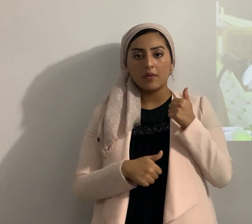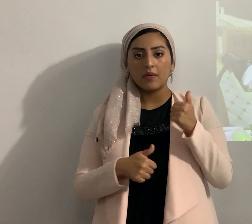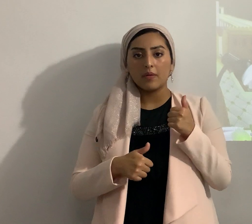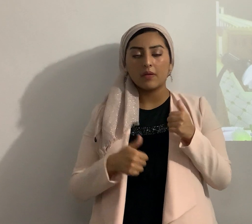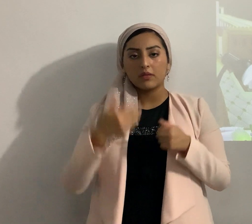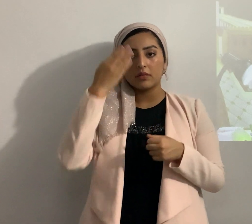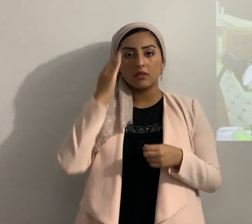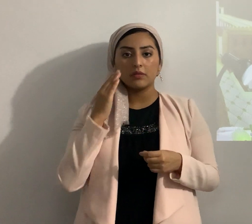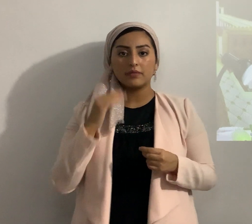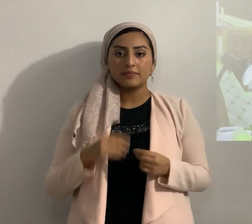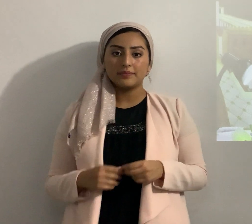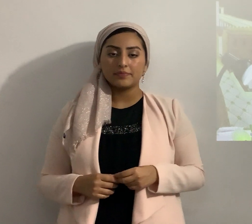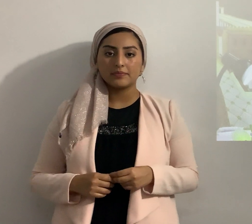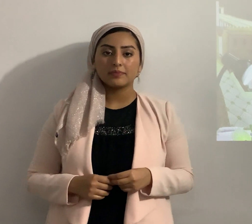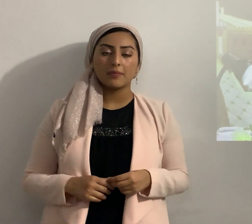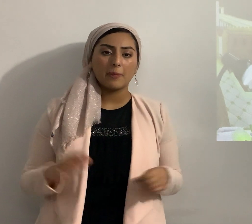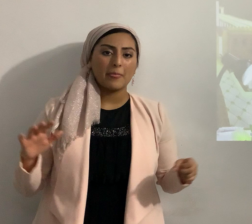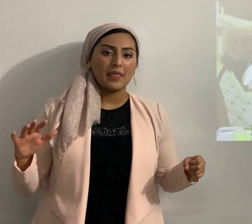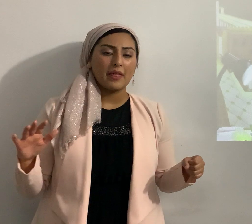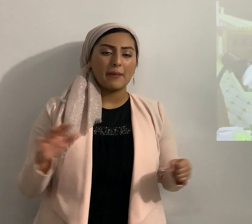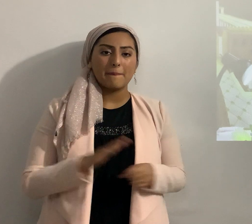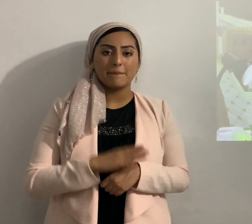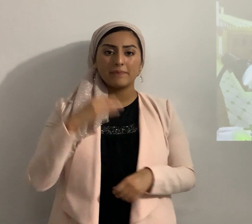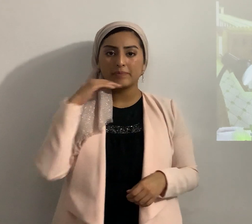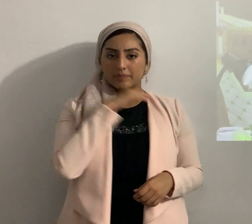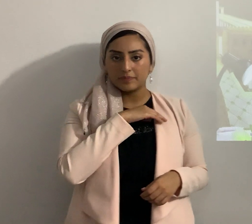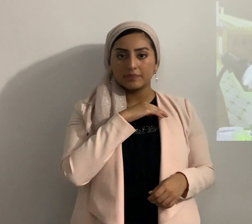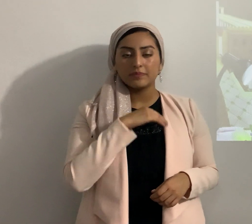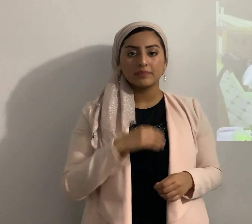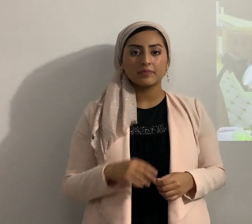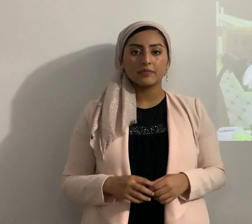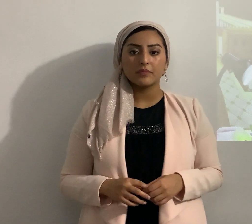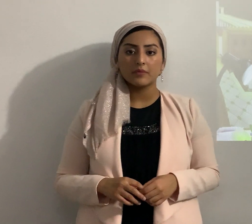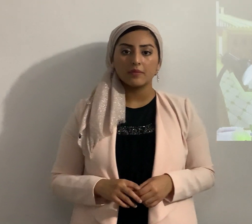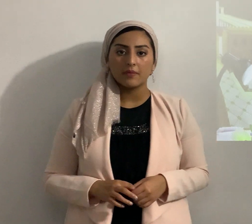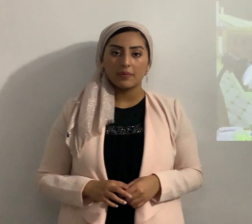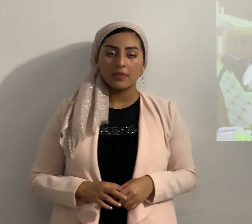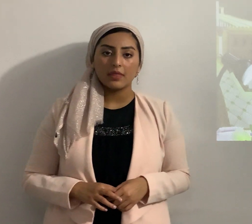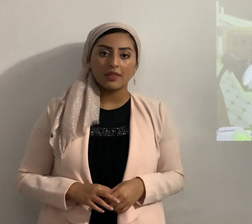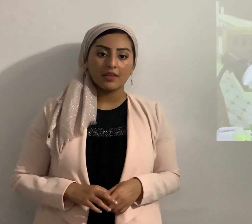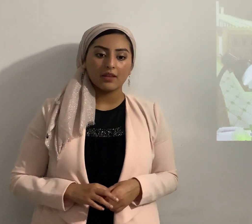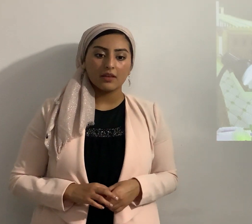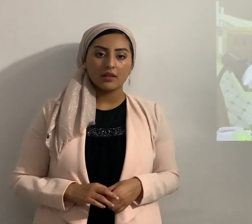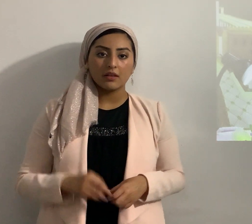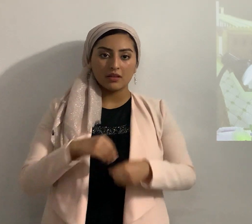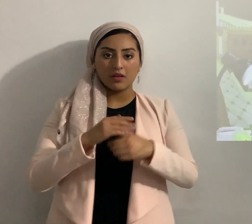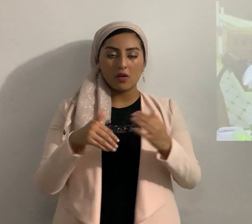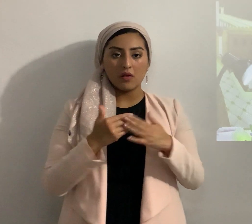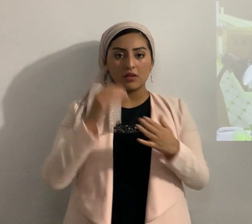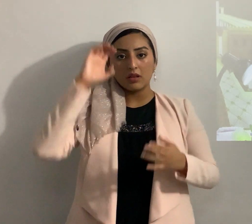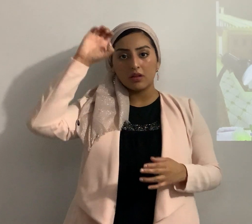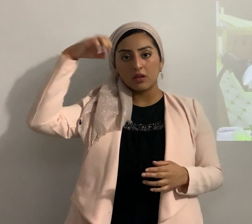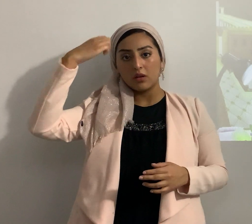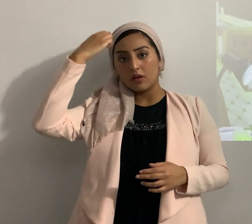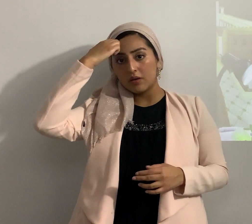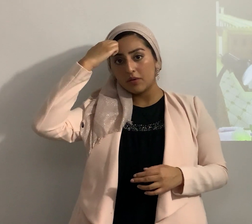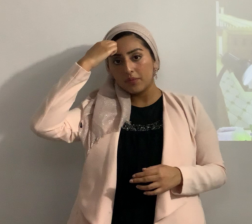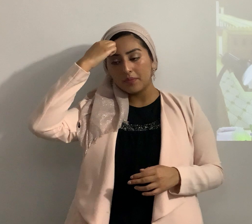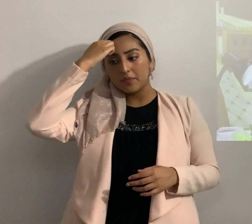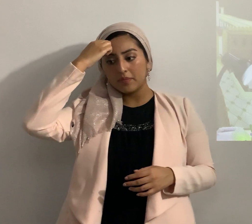eterno lleno de incredulidad de hecho en toda Europa yo